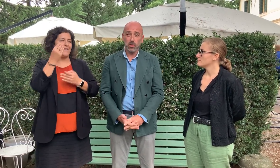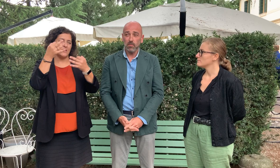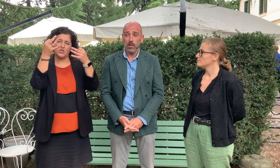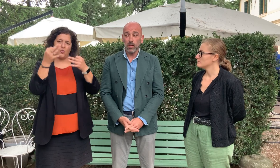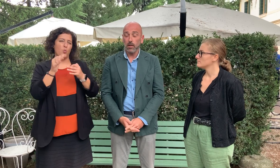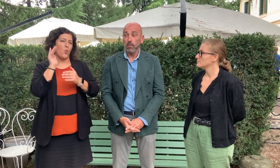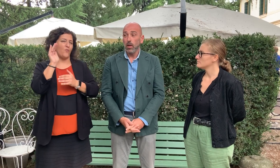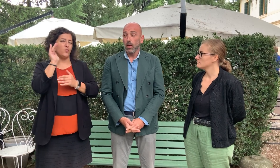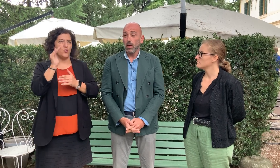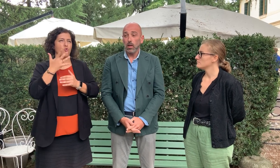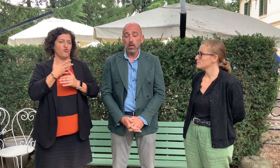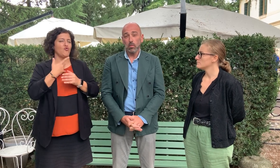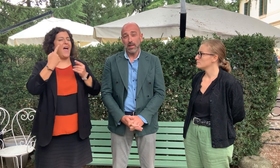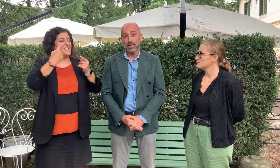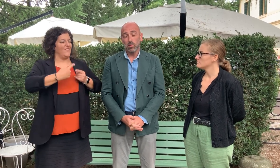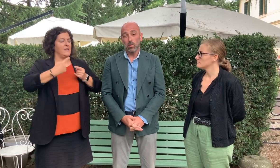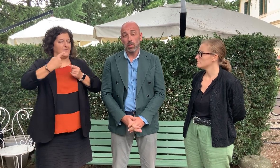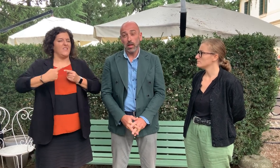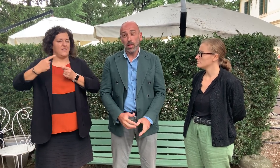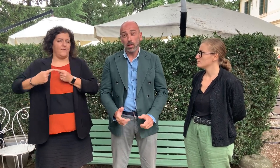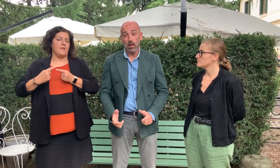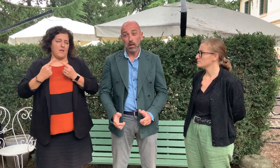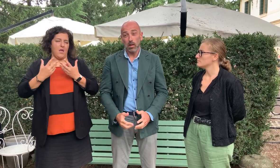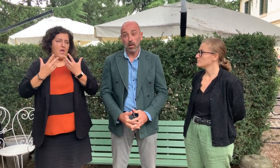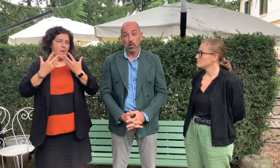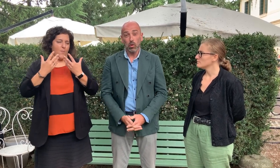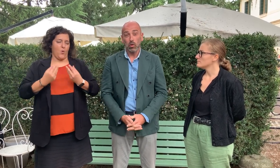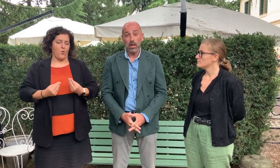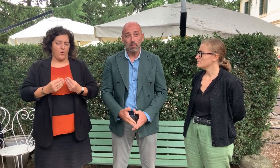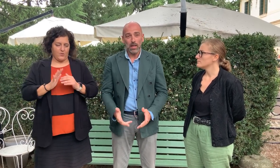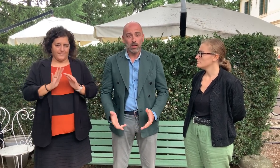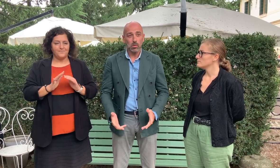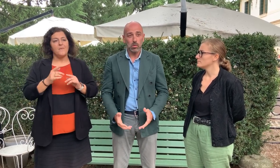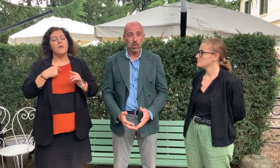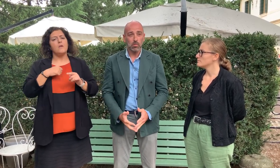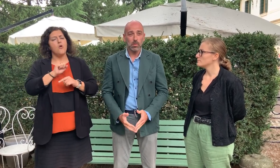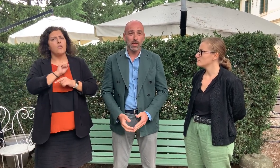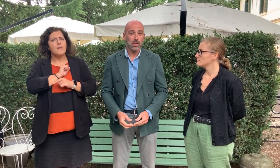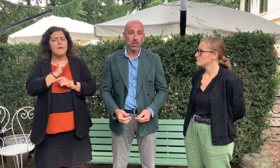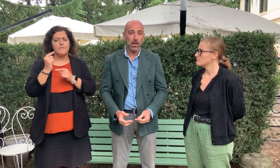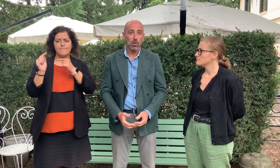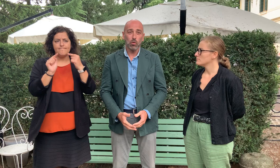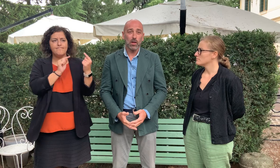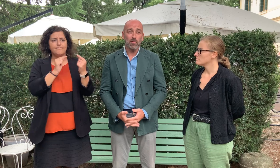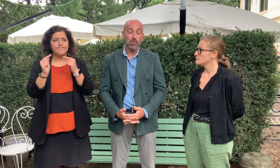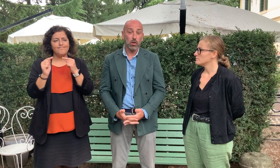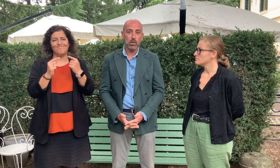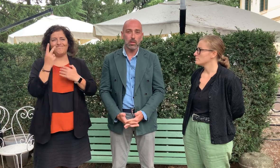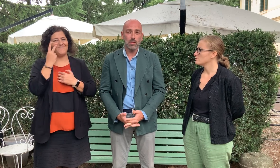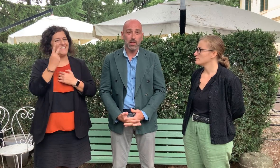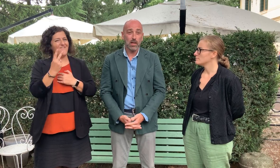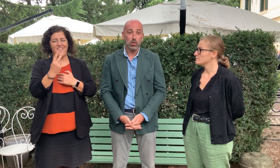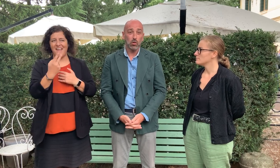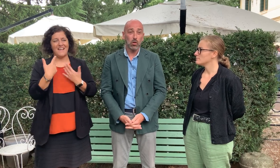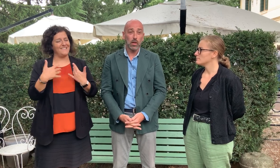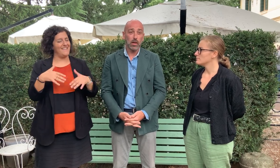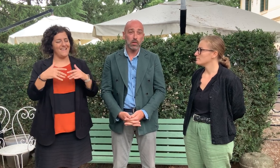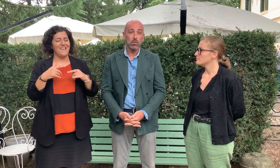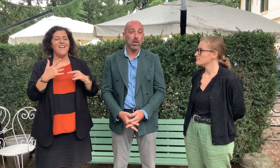sfide. Io penso che quello che è immerso, diciamo così, che c'è ancora forte disagio sull